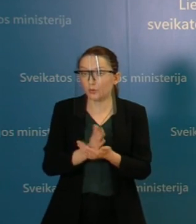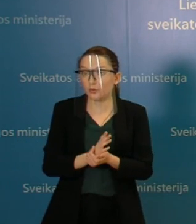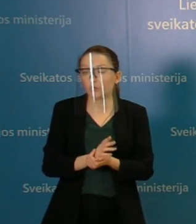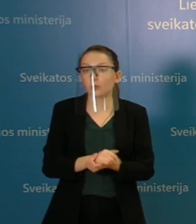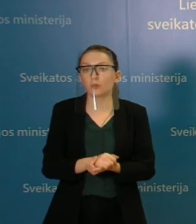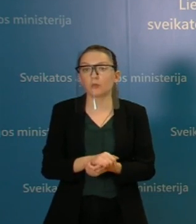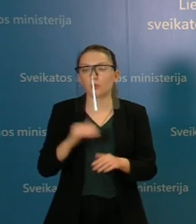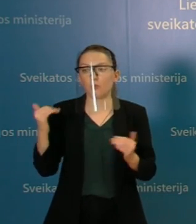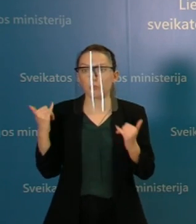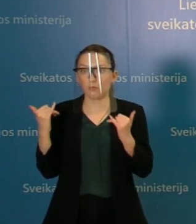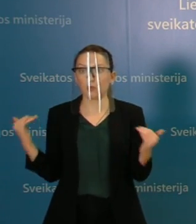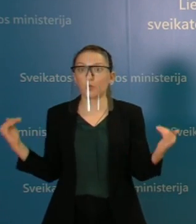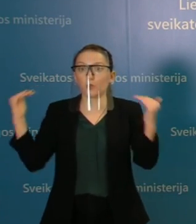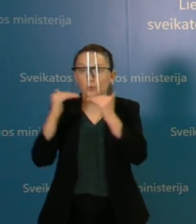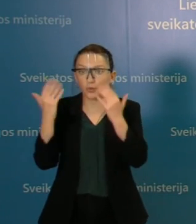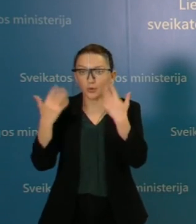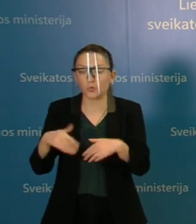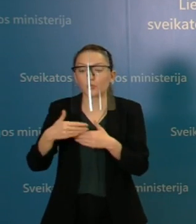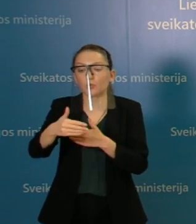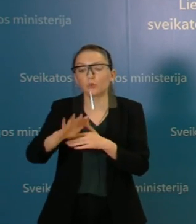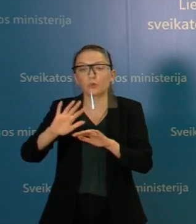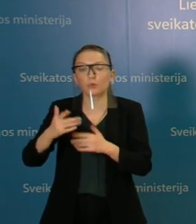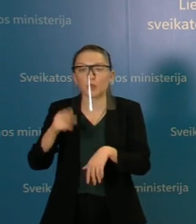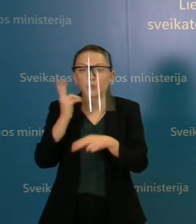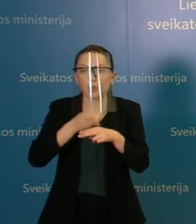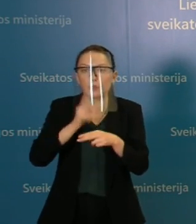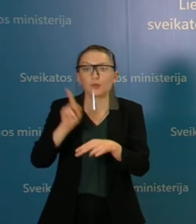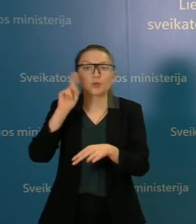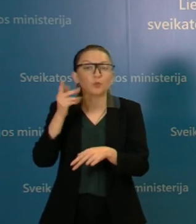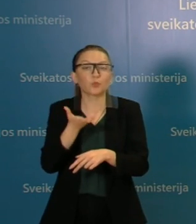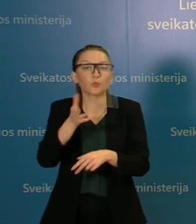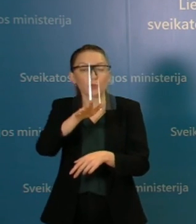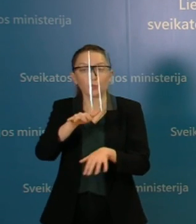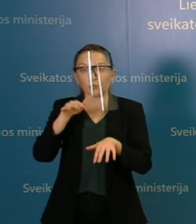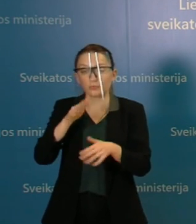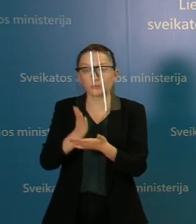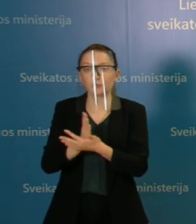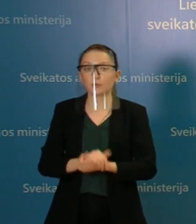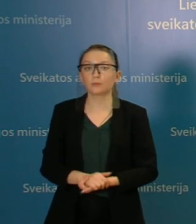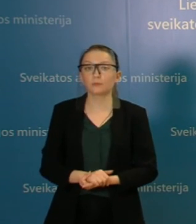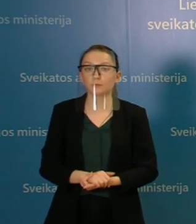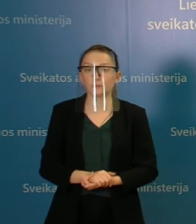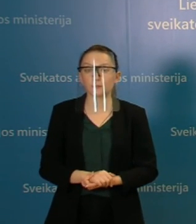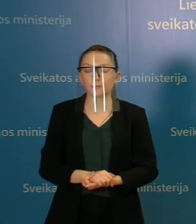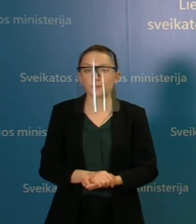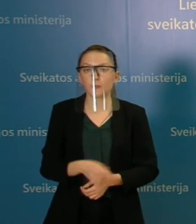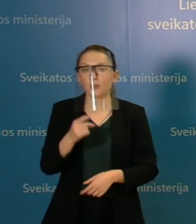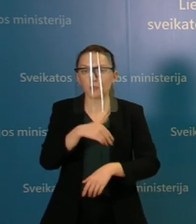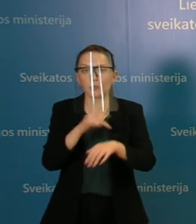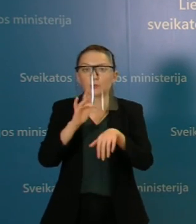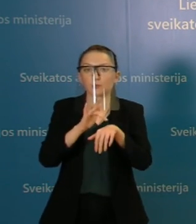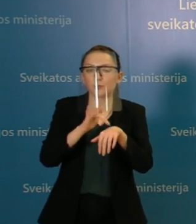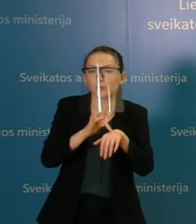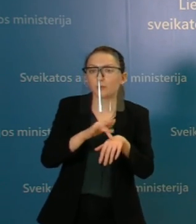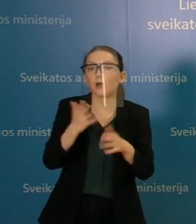metu jisai susilygino. Matysime, kas bus toliau, nes serga jauni žmonės, kaip jau pasikartosim dar kartą, ir tikrai tie simptomai vėl